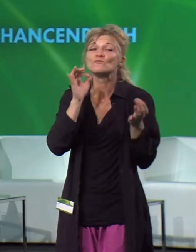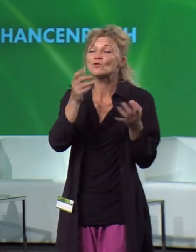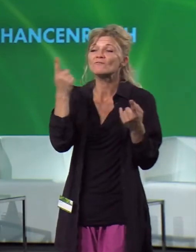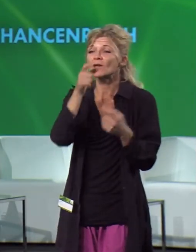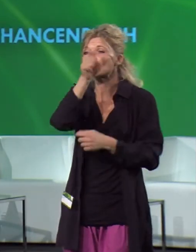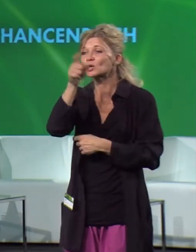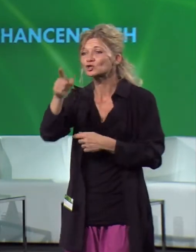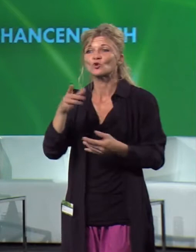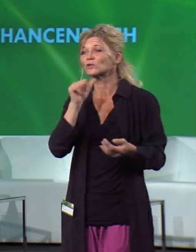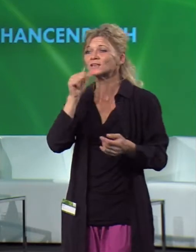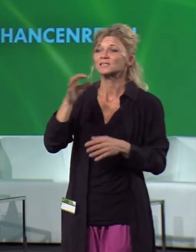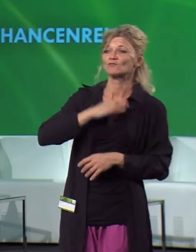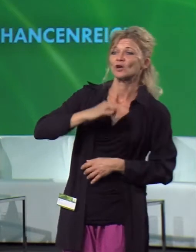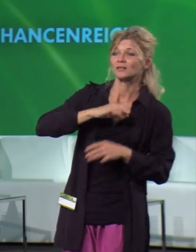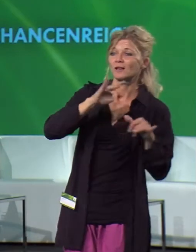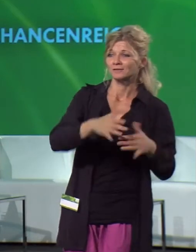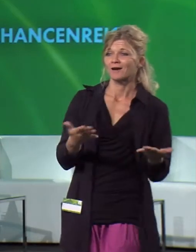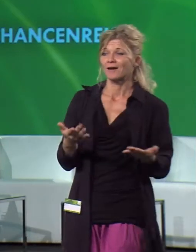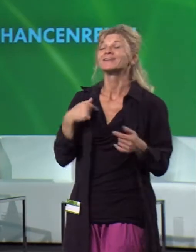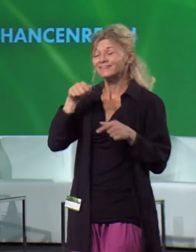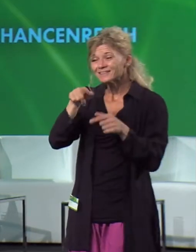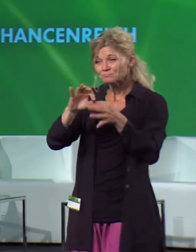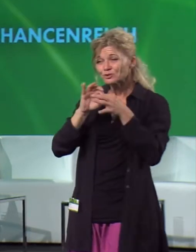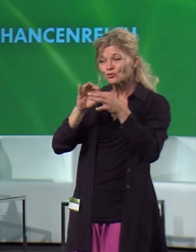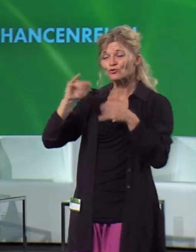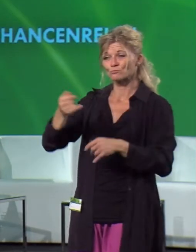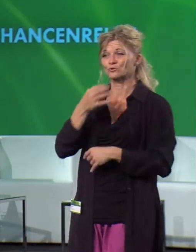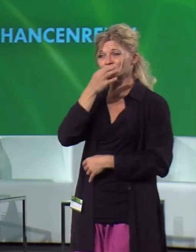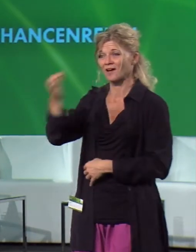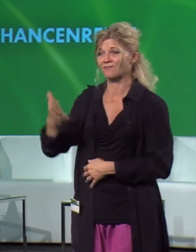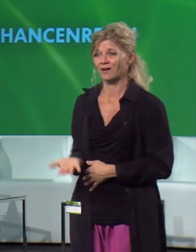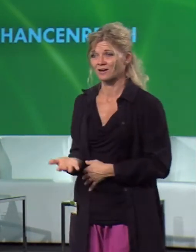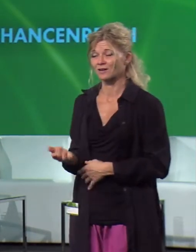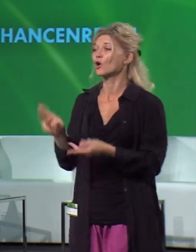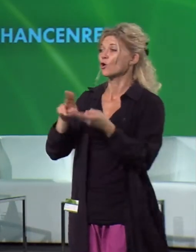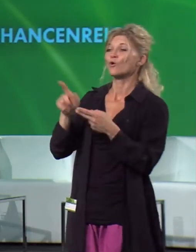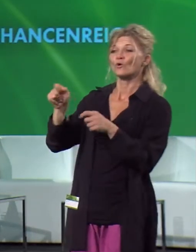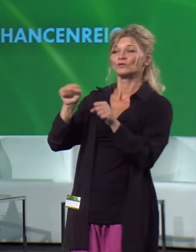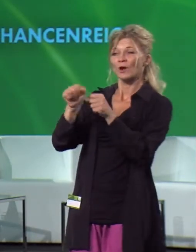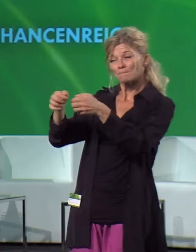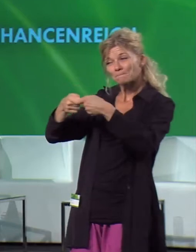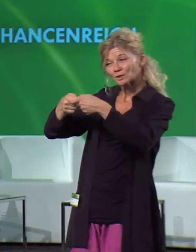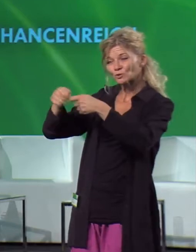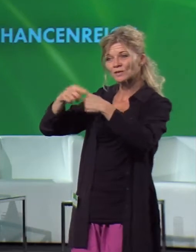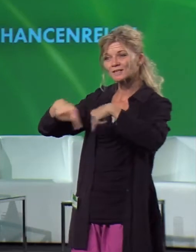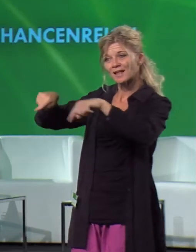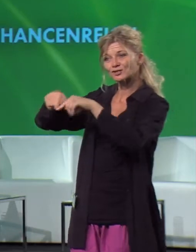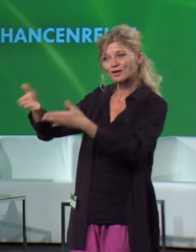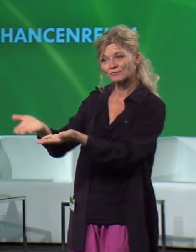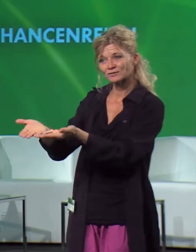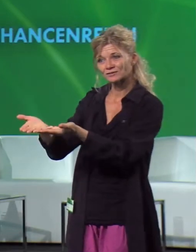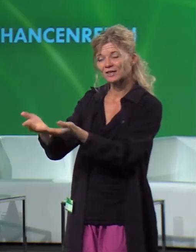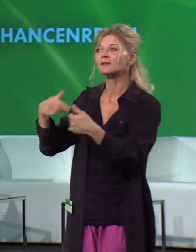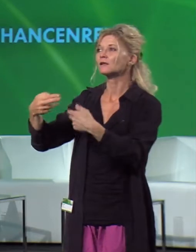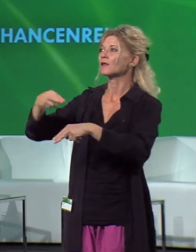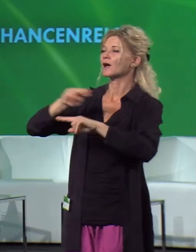effizient? Man muss den Bezug herstellen. Und zwar möglichst den Bezug zur Gesellschaft. Und dann kommt die Antwort ganz anders. Dann